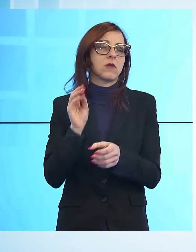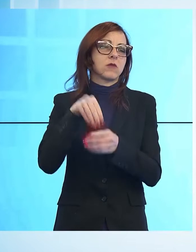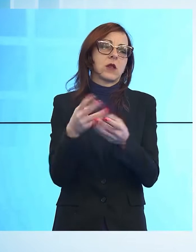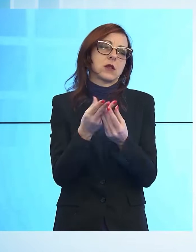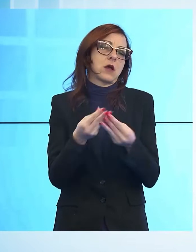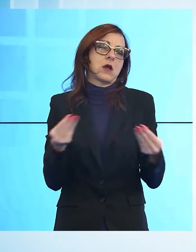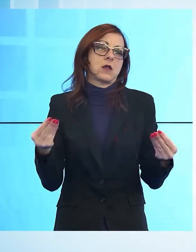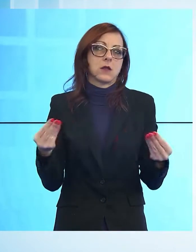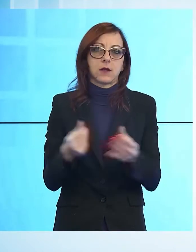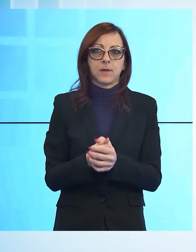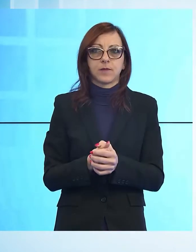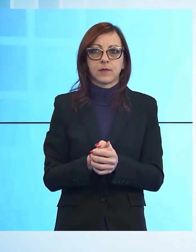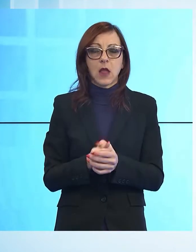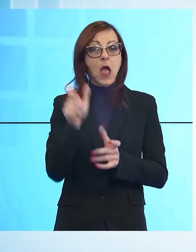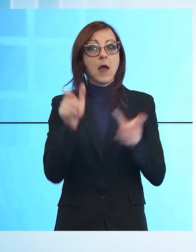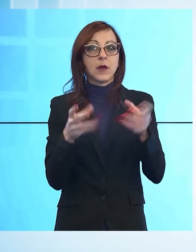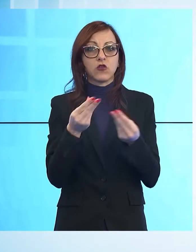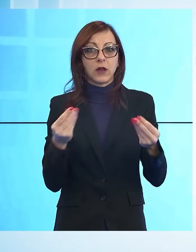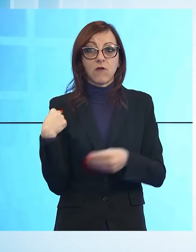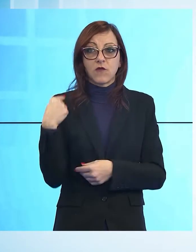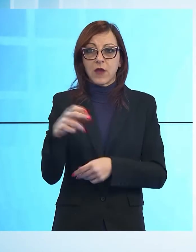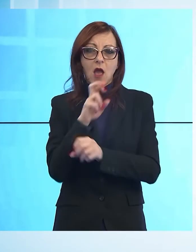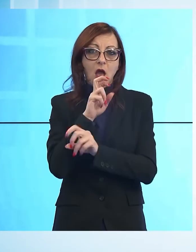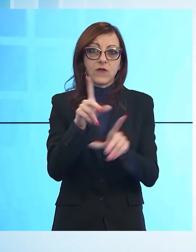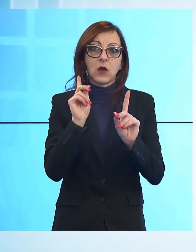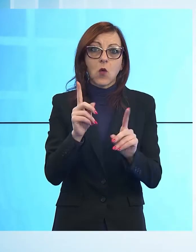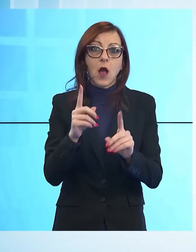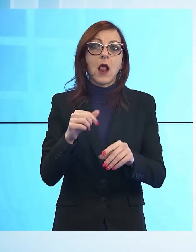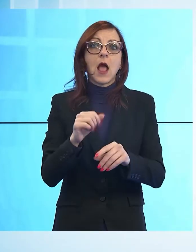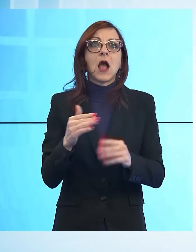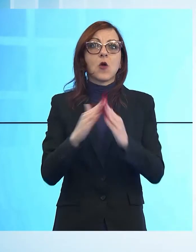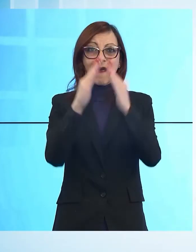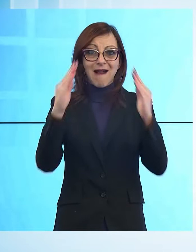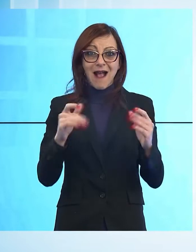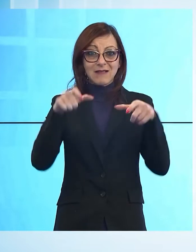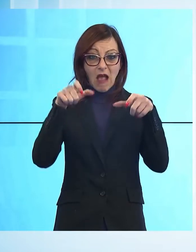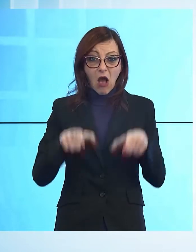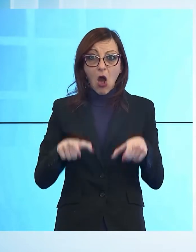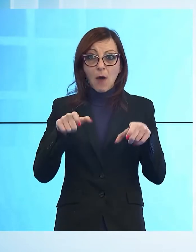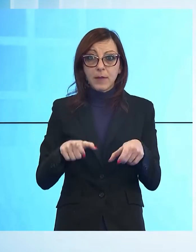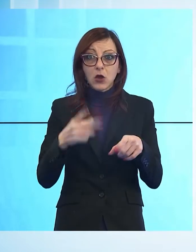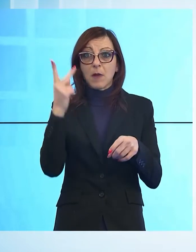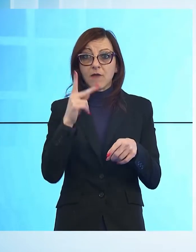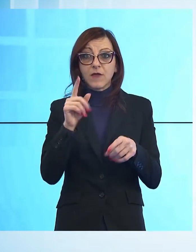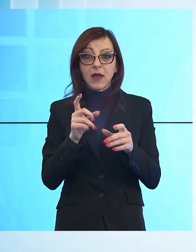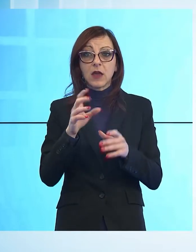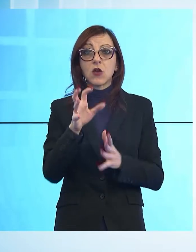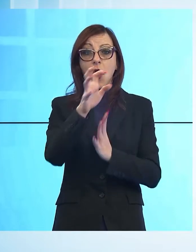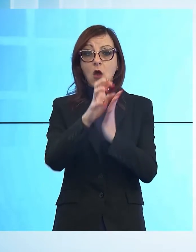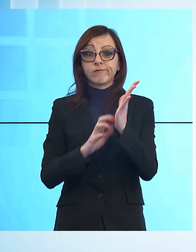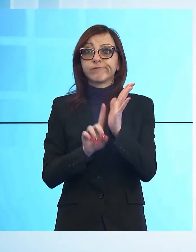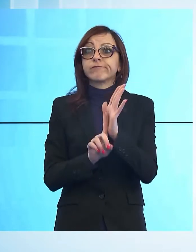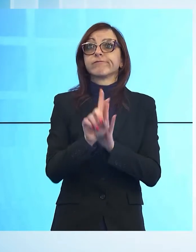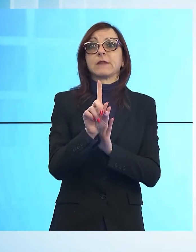In molti avevano infatti denunciato di essere prigionieri in casa nonostante l'esito negativo del test, proprio a causa dei